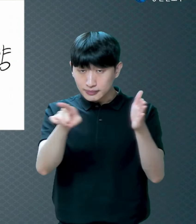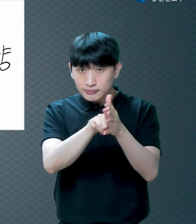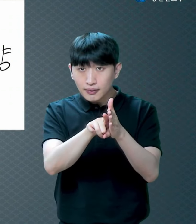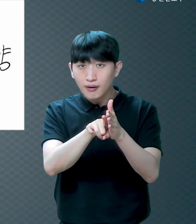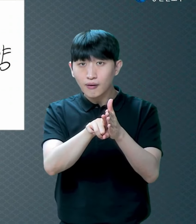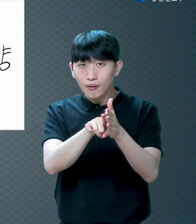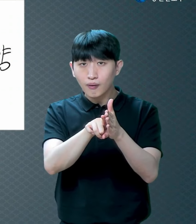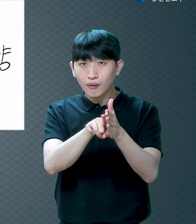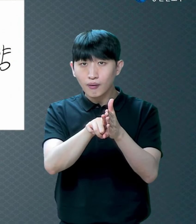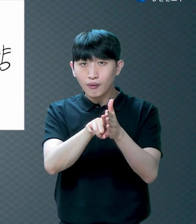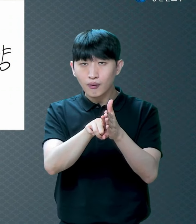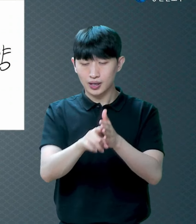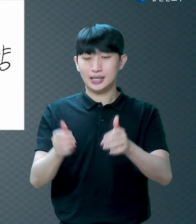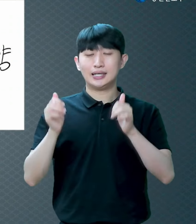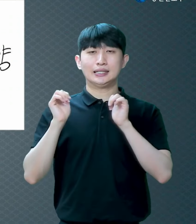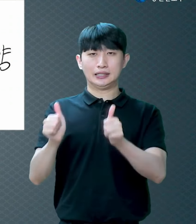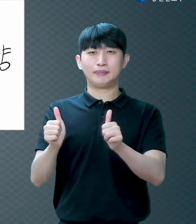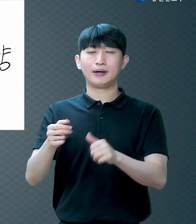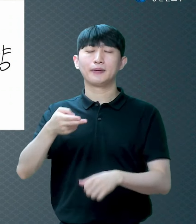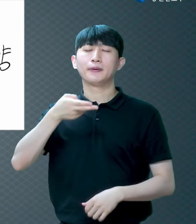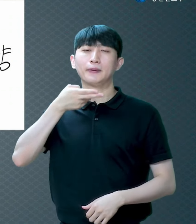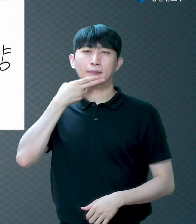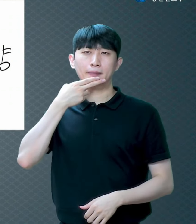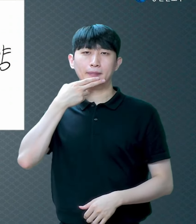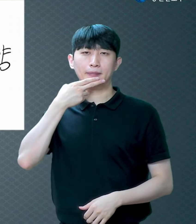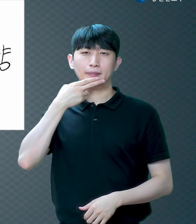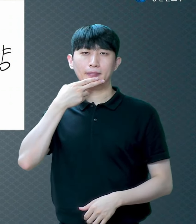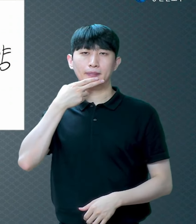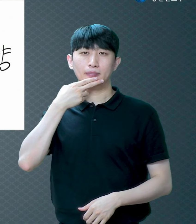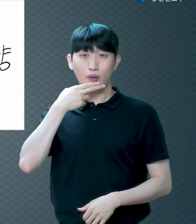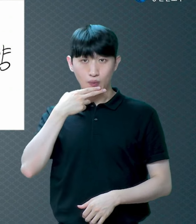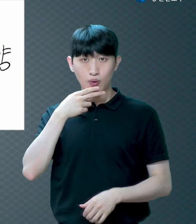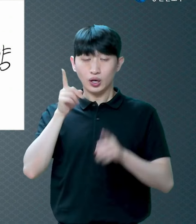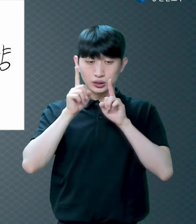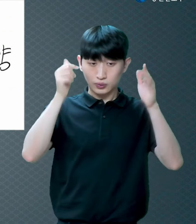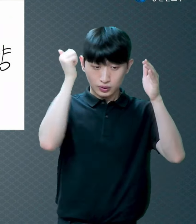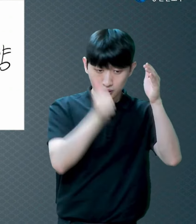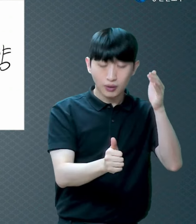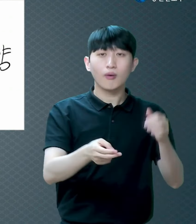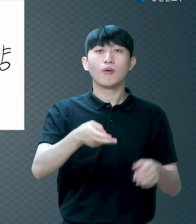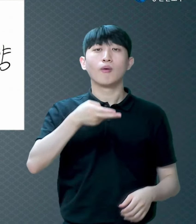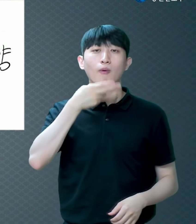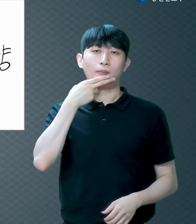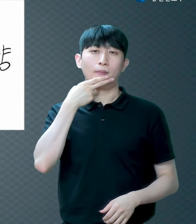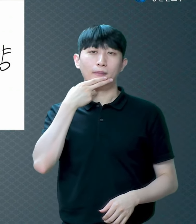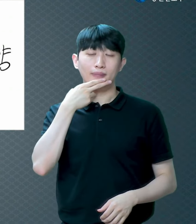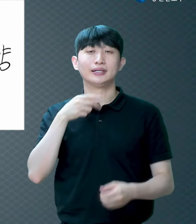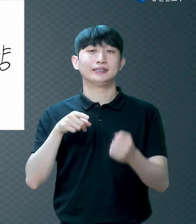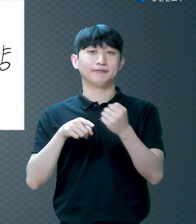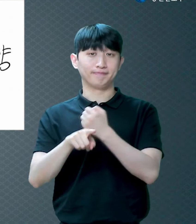재앙이 넘어간다 지옥 안 가고 심판 안 받는다 그걸